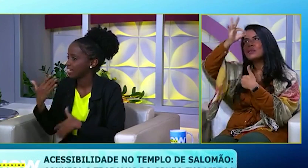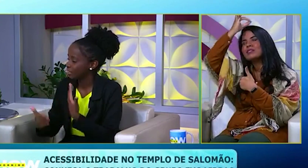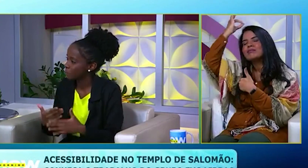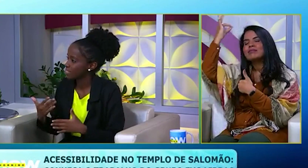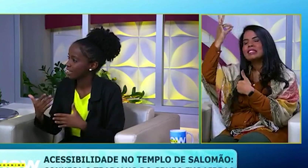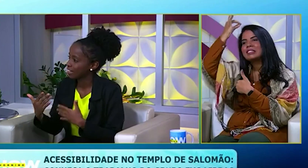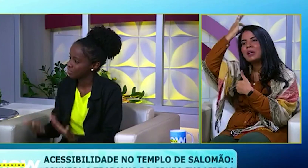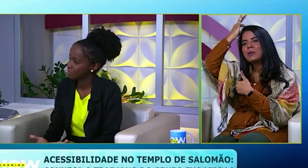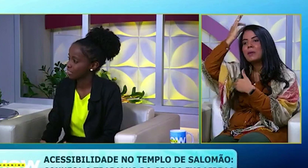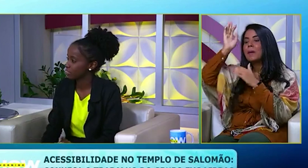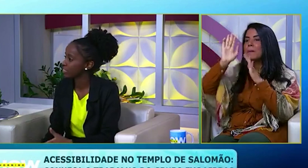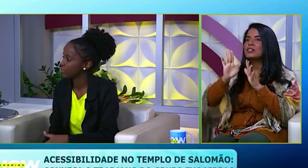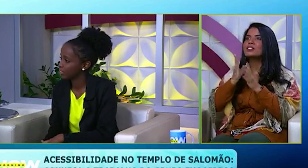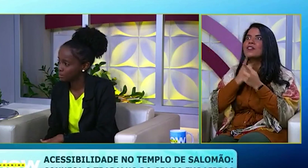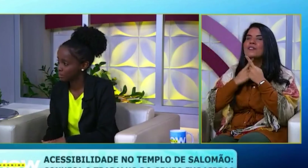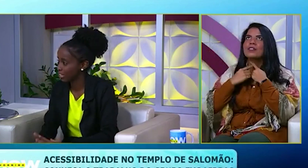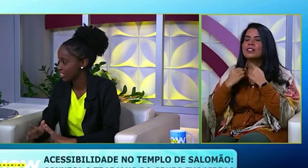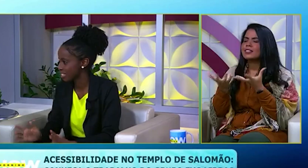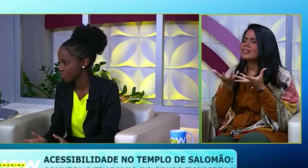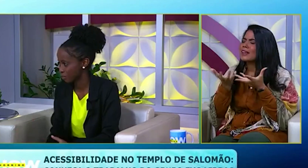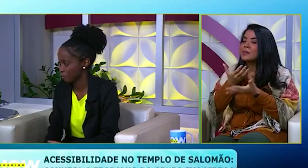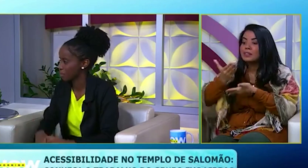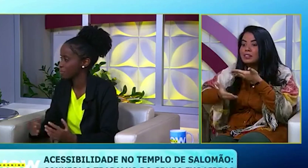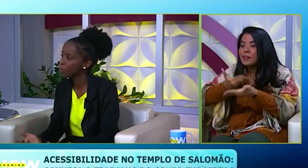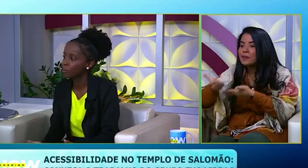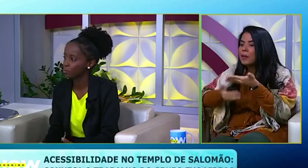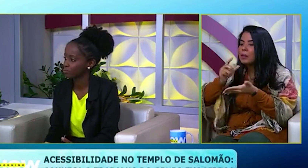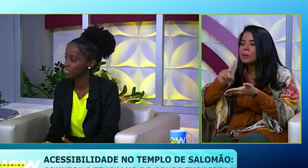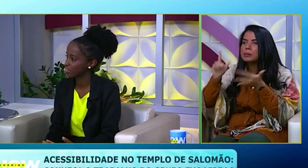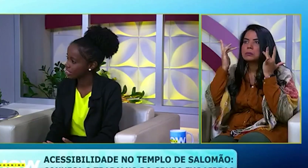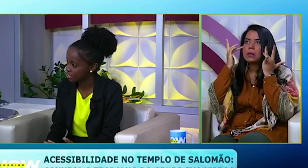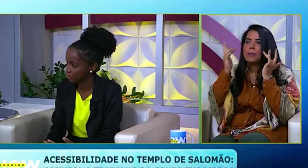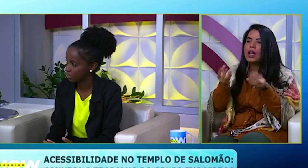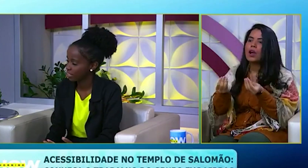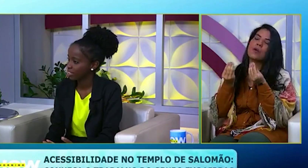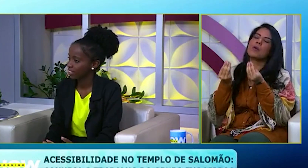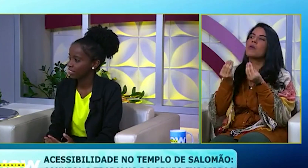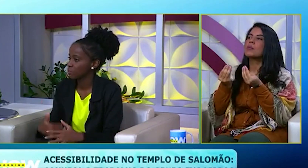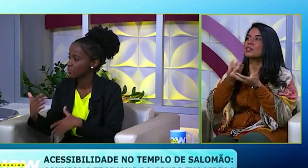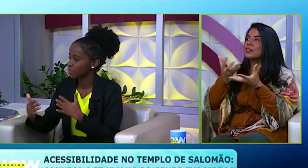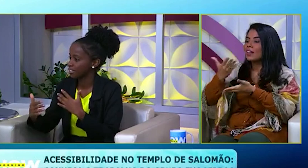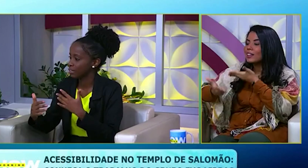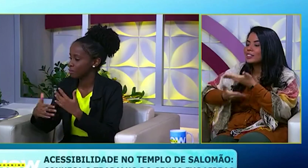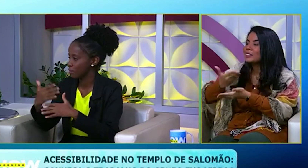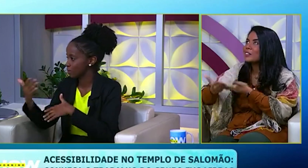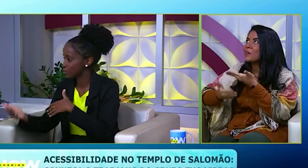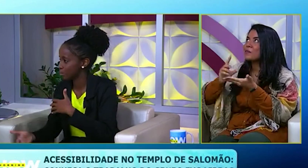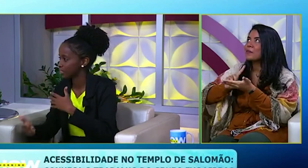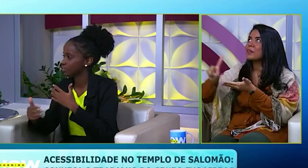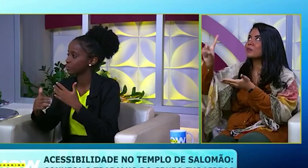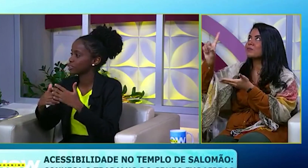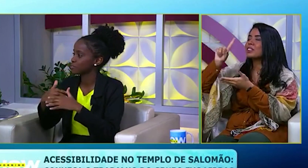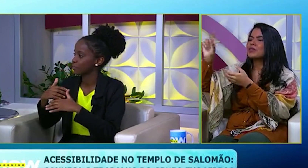E ali eu passei a ter vontade de servir a Deus. Eu queria servir, não sabia como, Mas eu queria servir. E Deus foi me